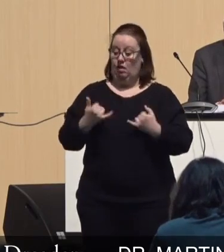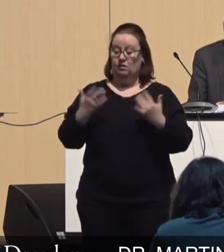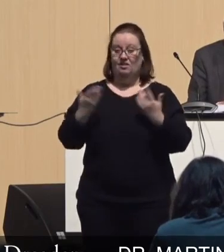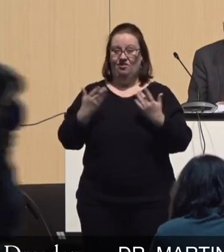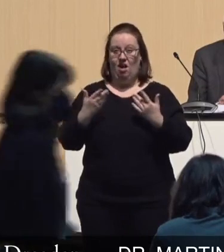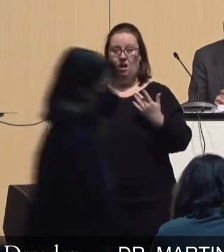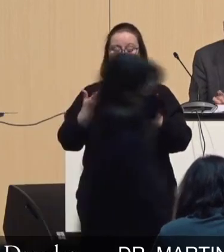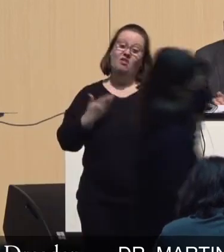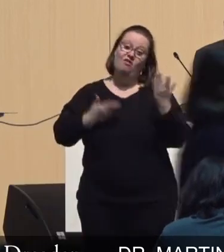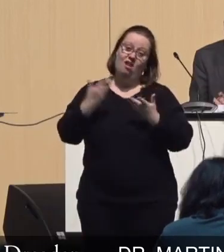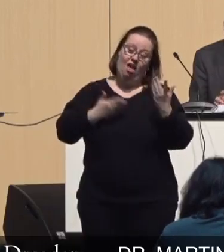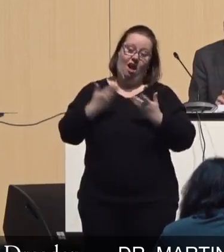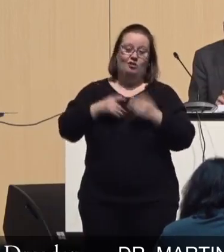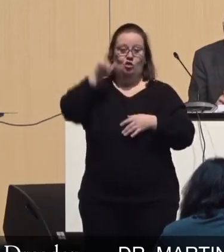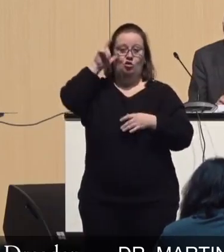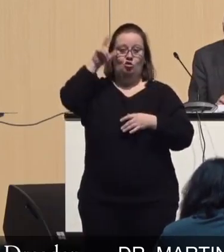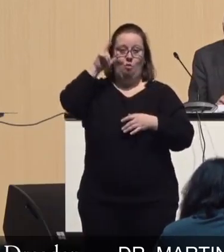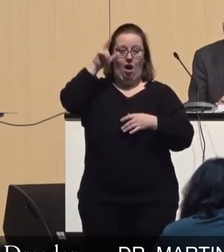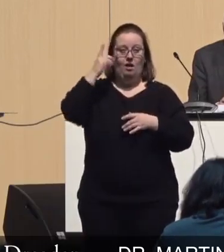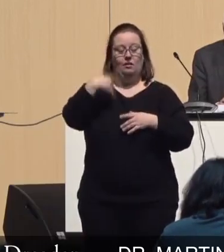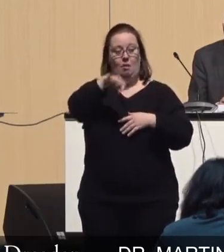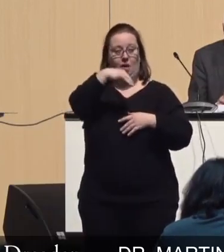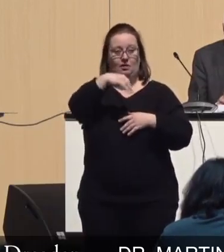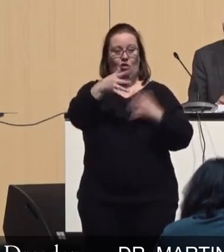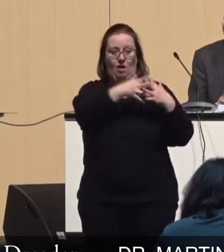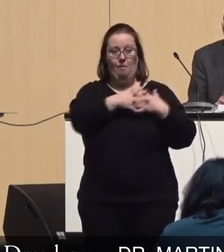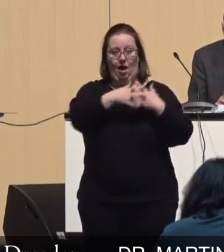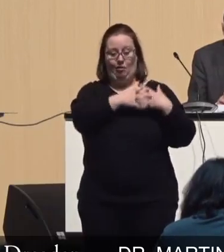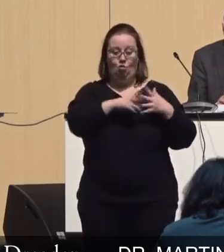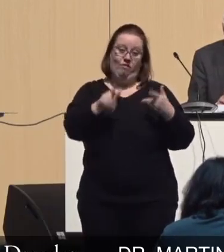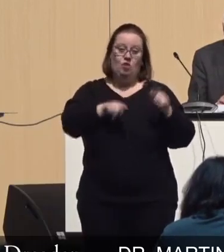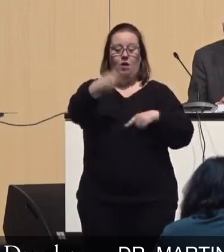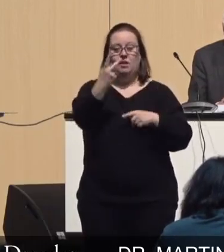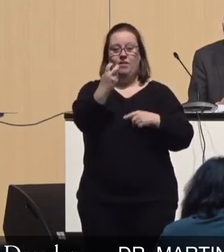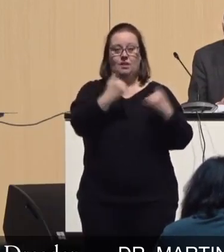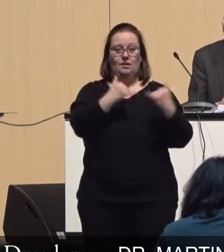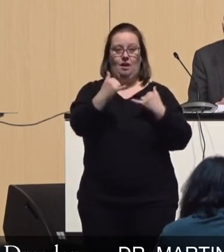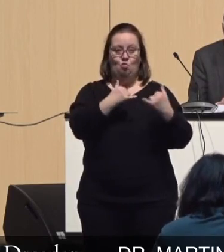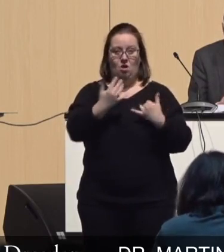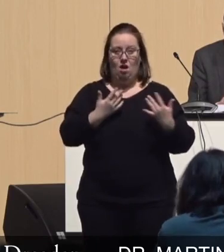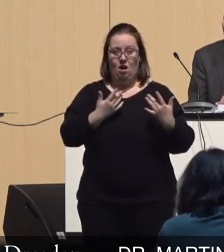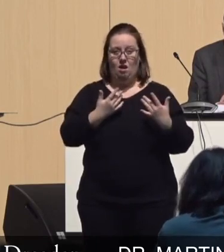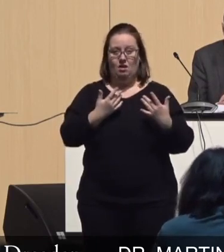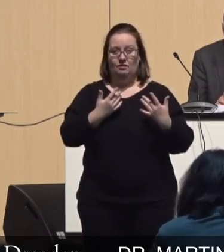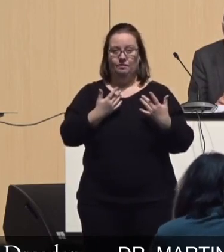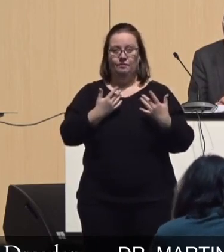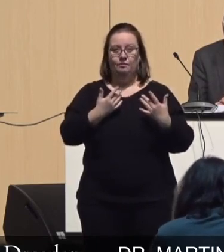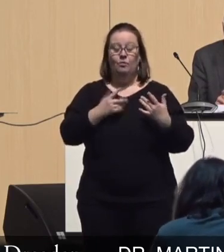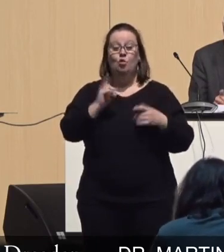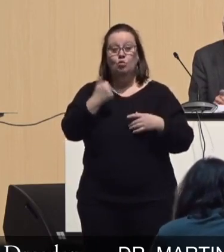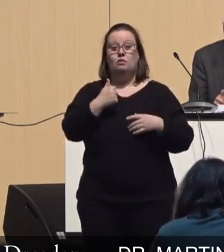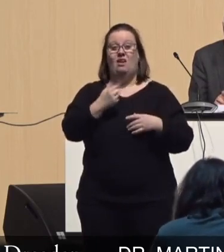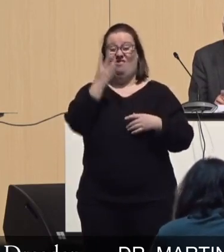Joe Biden wahrscheinlich Präsident ist, also am 20. Januar. Und eines seiner vier